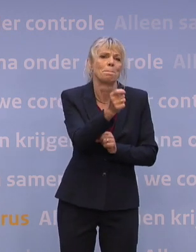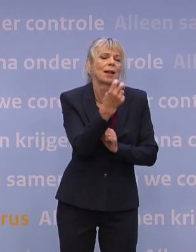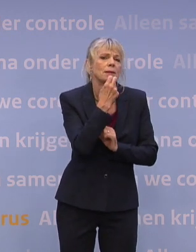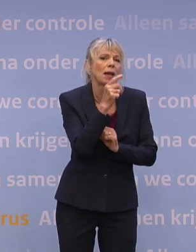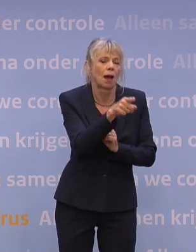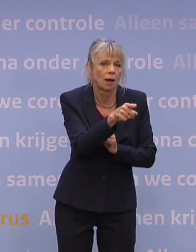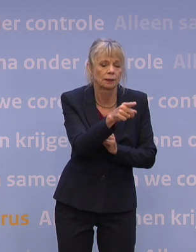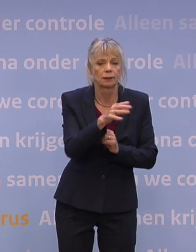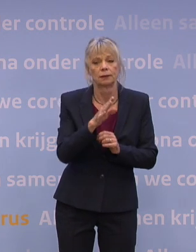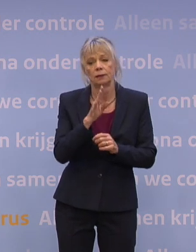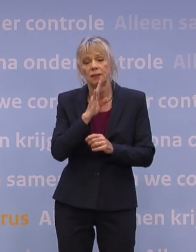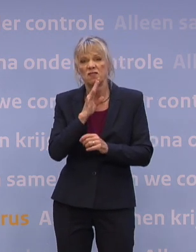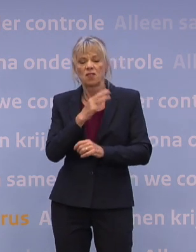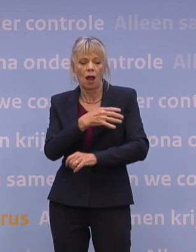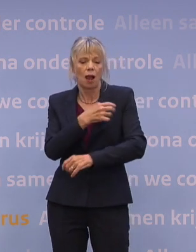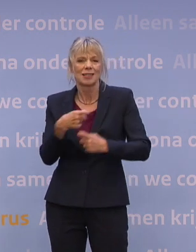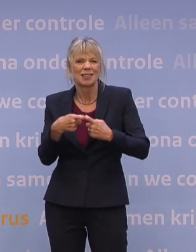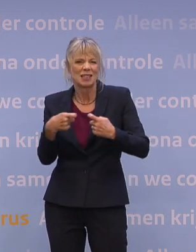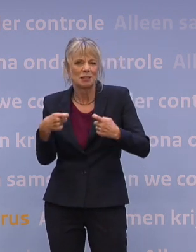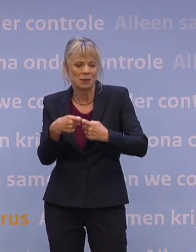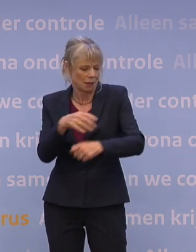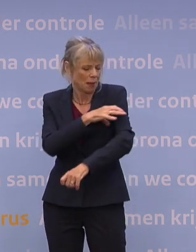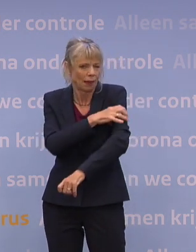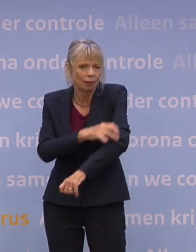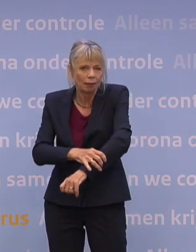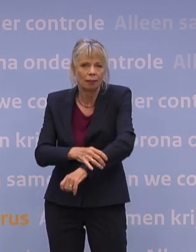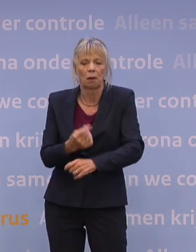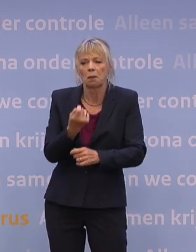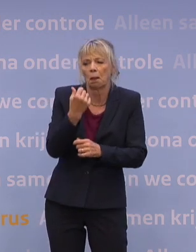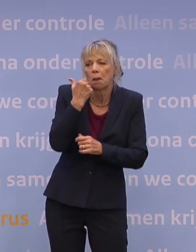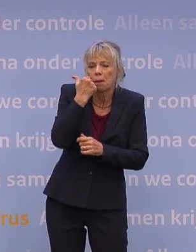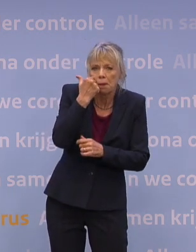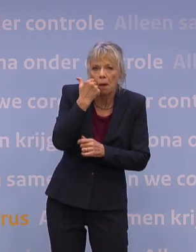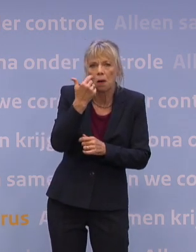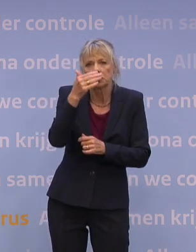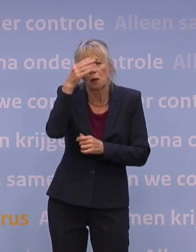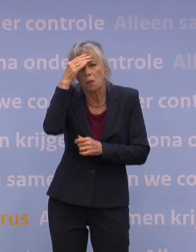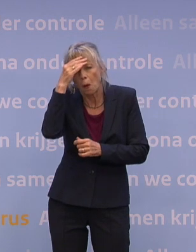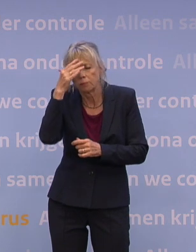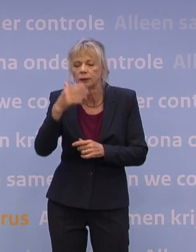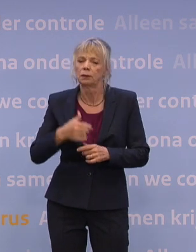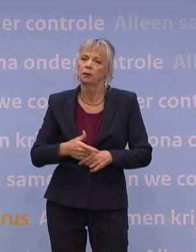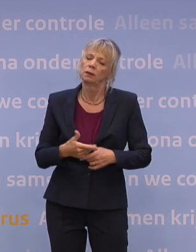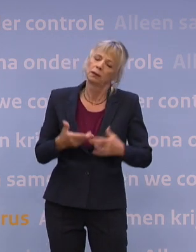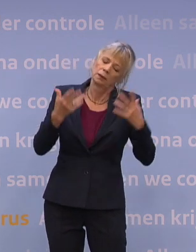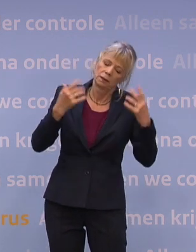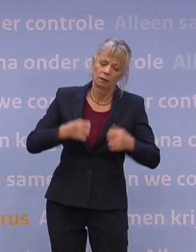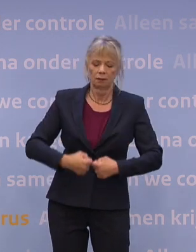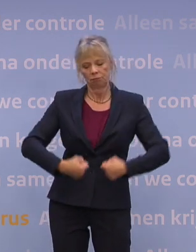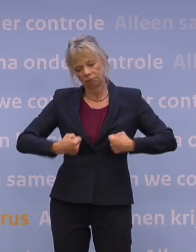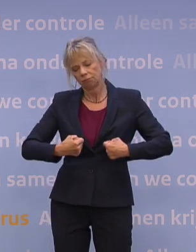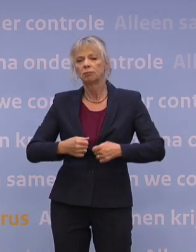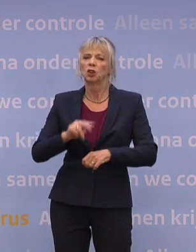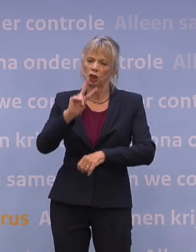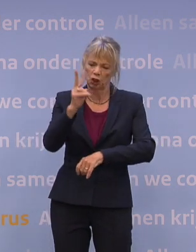Als je spierpijn had in je arm of een beetje koorts en met je hoofdpijn moet je gewoon een flinke vent zijn of een flinke dame zijn en gewoon die tweede